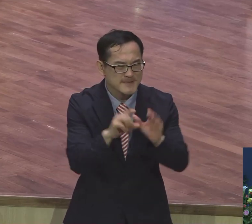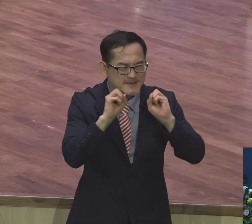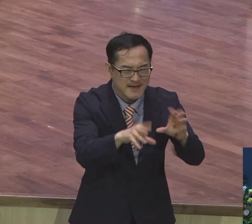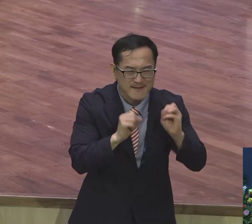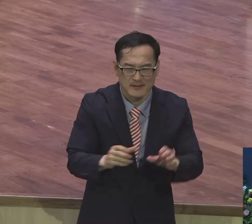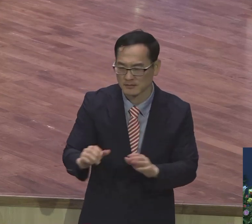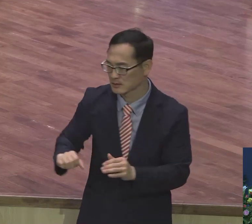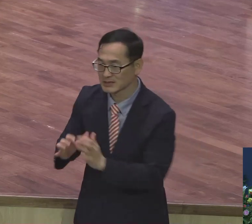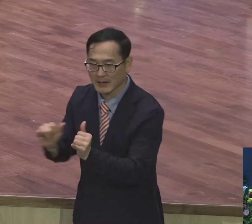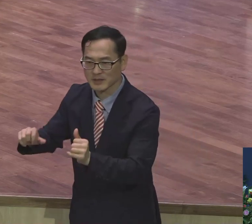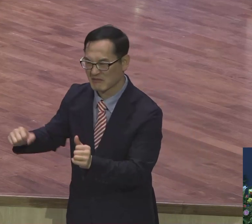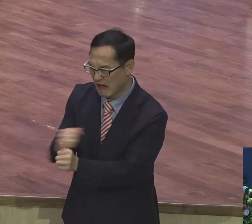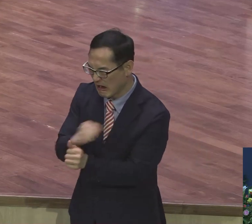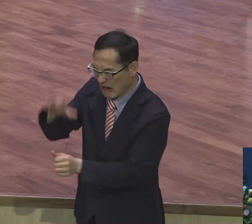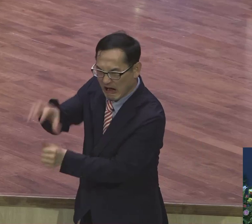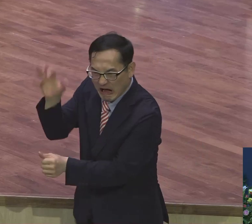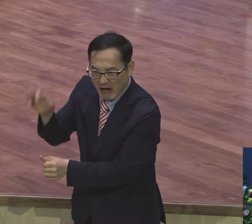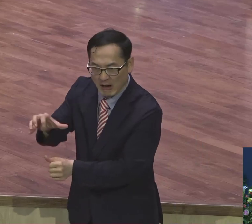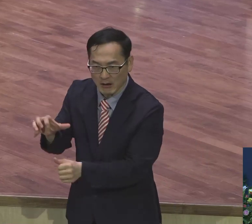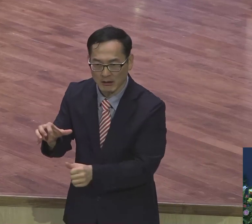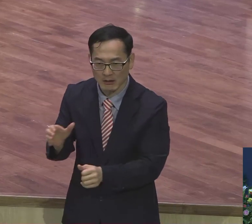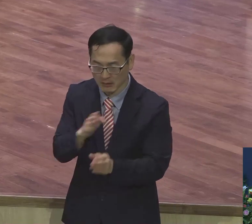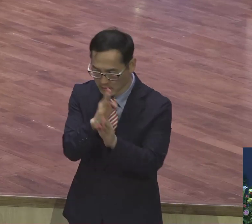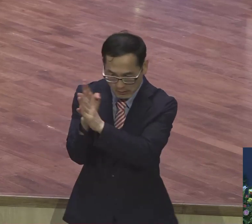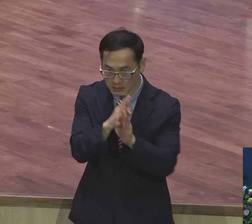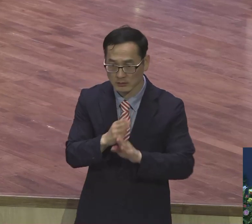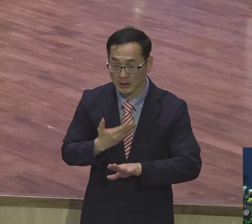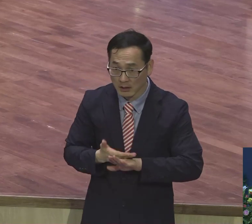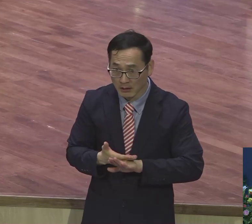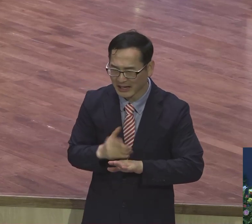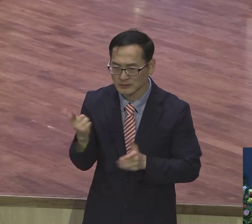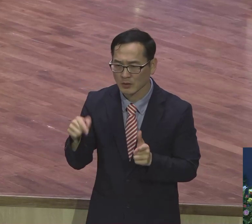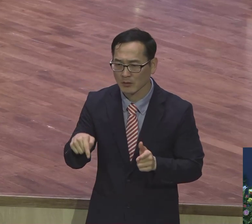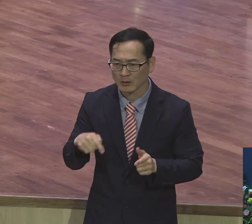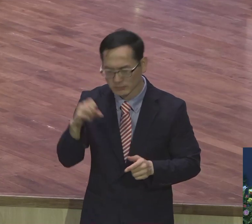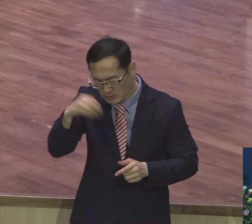감동받아 삶을 변화시켜 현장을 변화시킨다고.